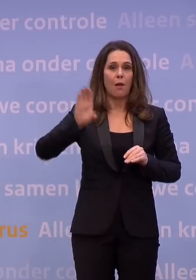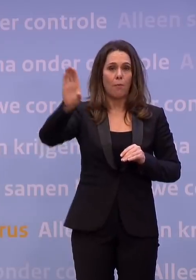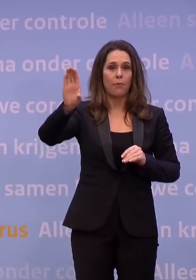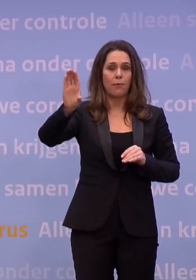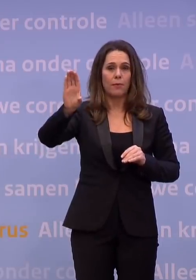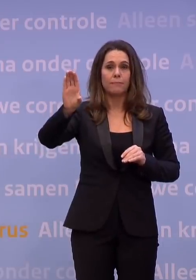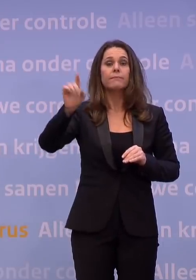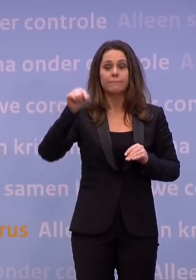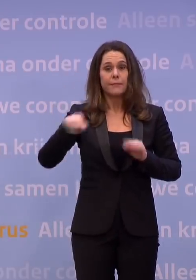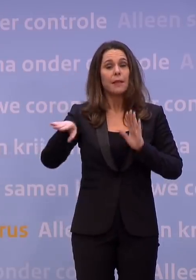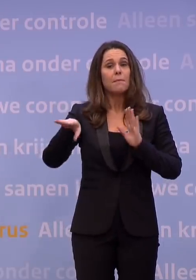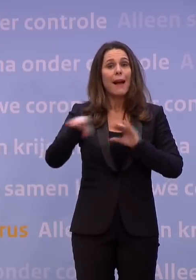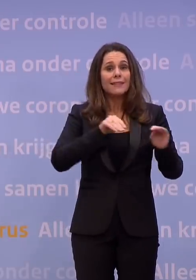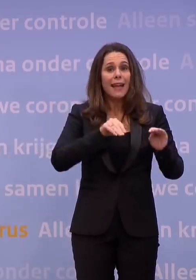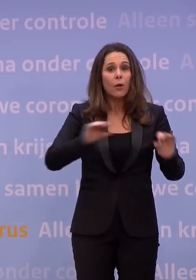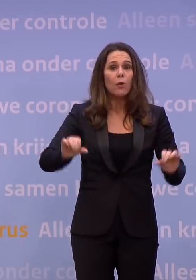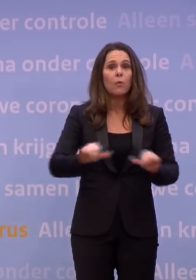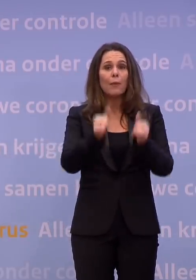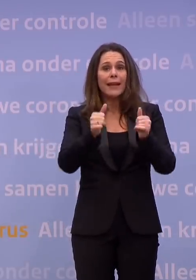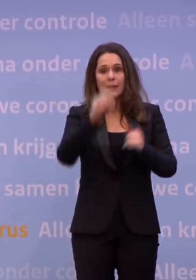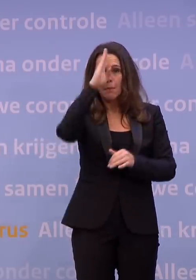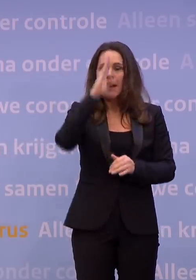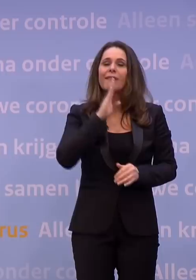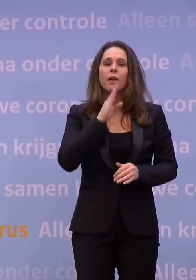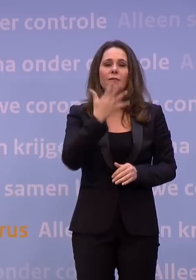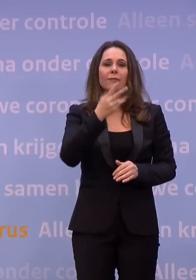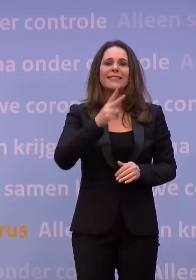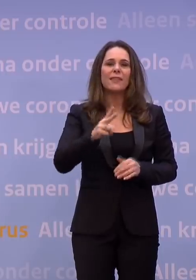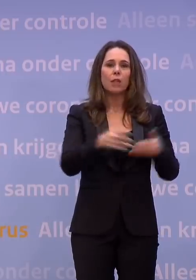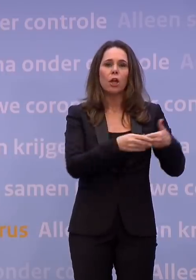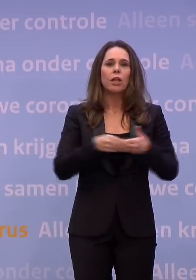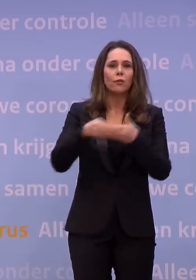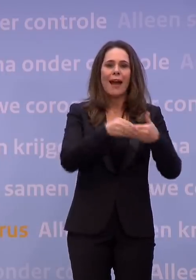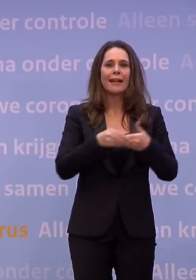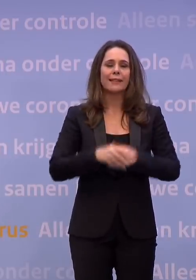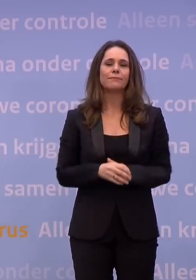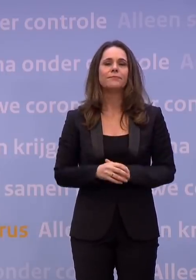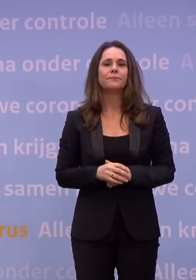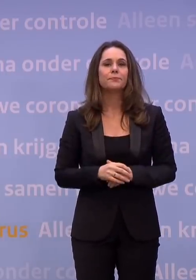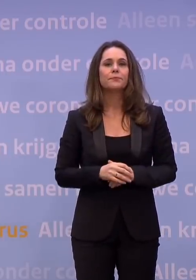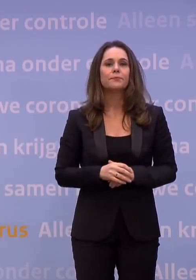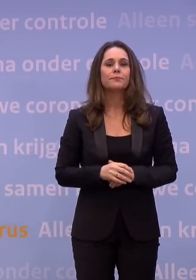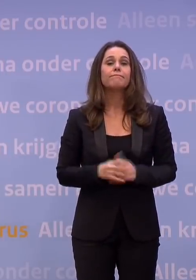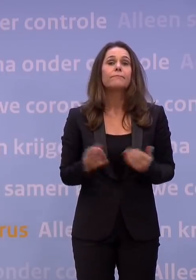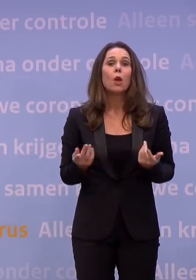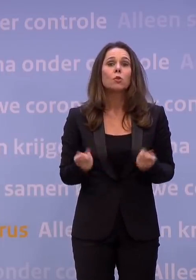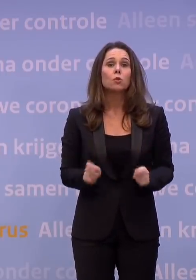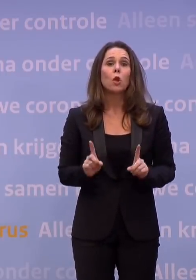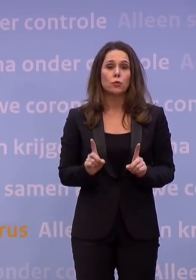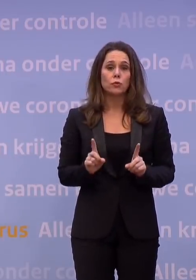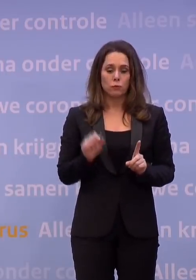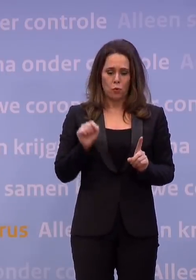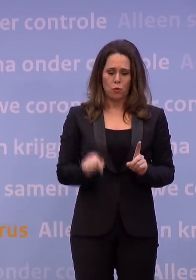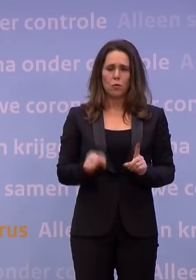aanstaande maandag, dus vanaf 25 januari. Tot slot moeten we in dit stadium